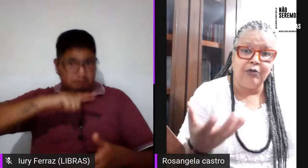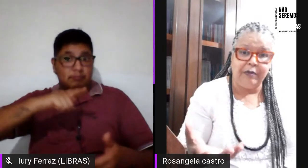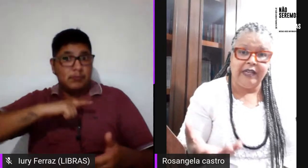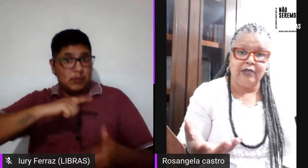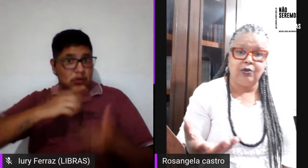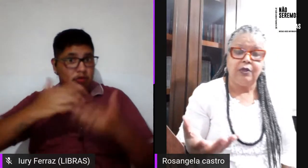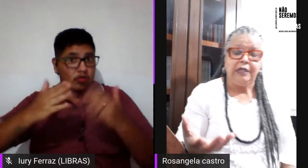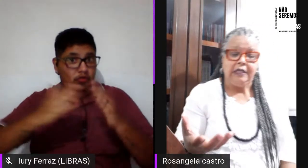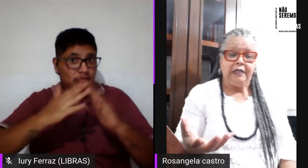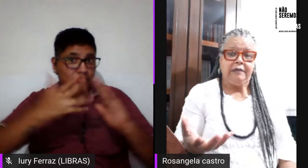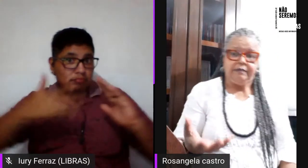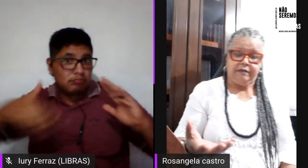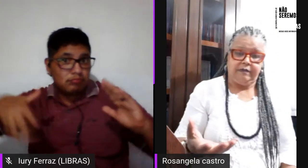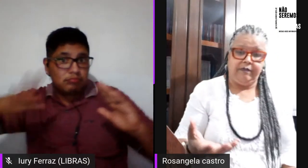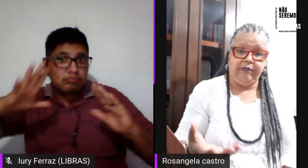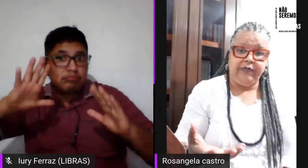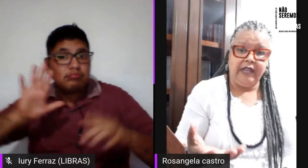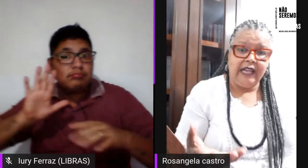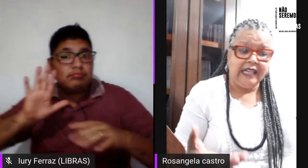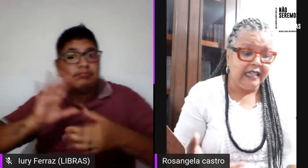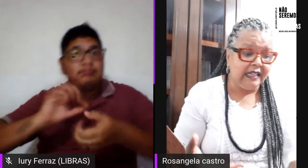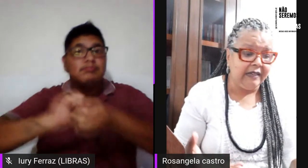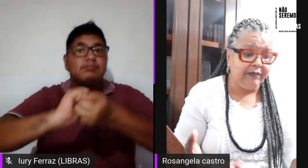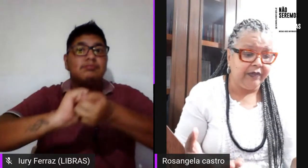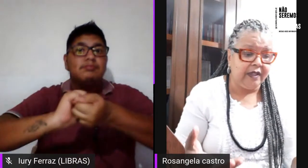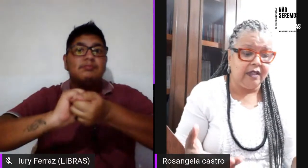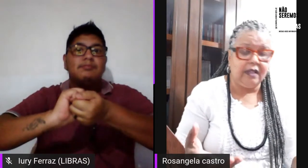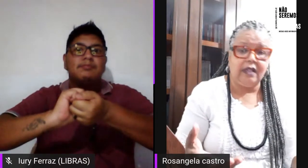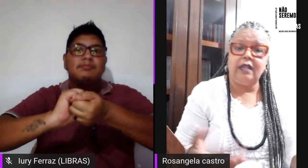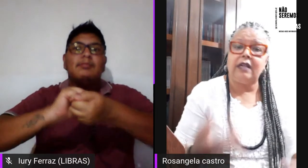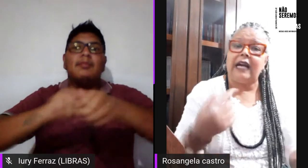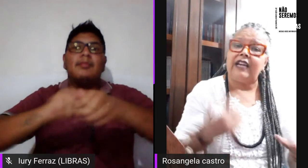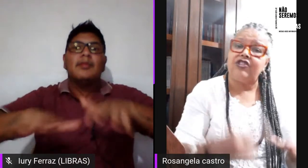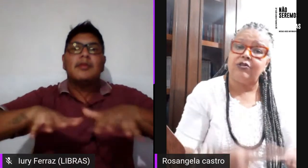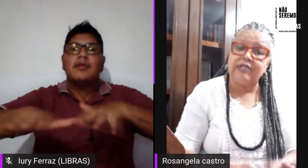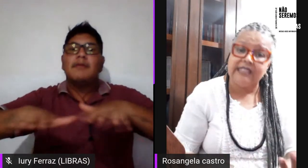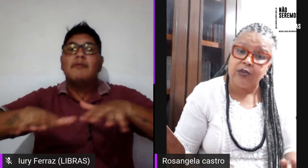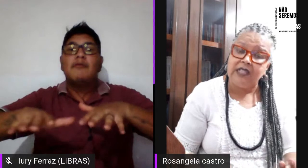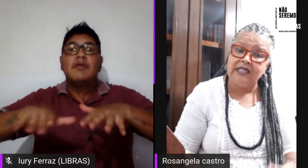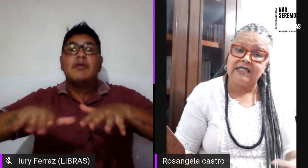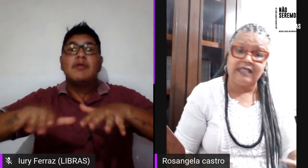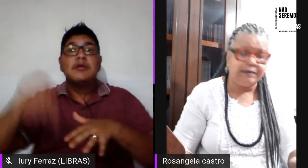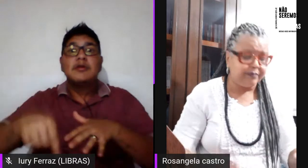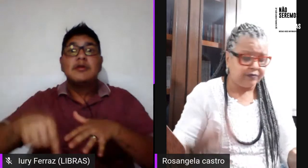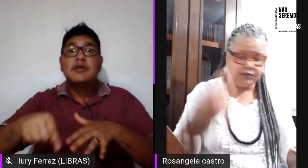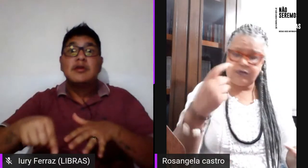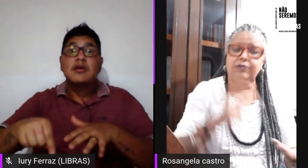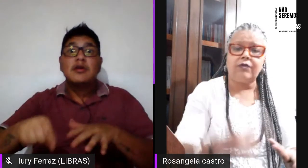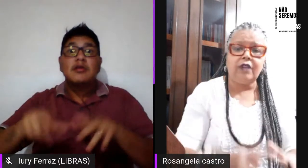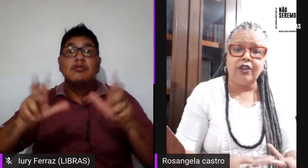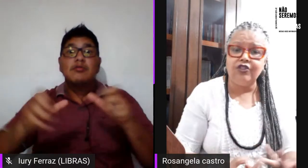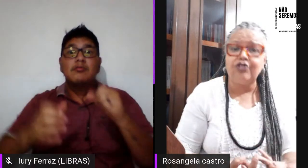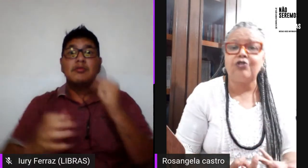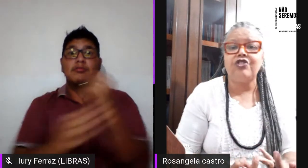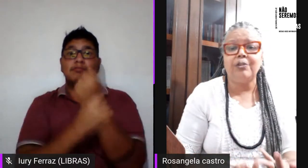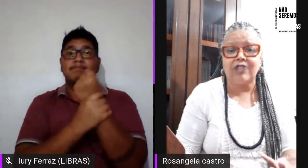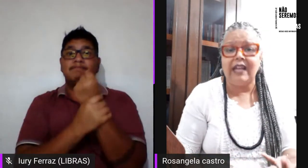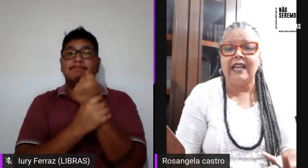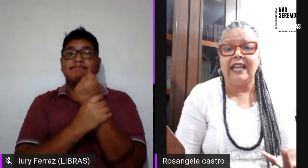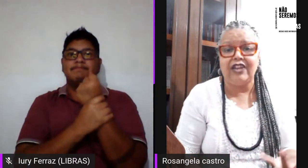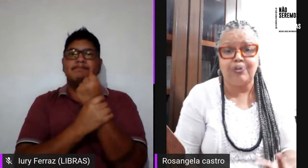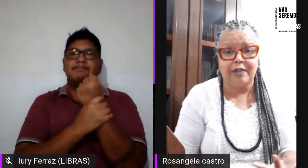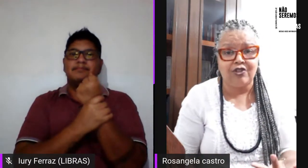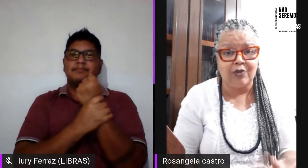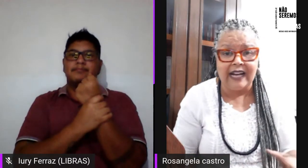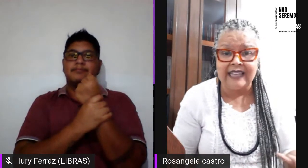ao movimento, né, e a questão de segurança, discutíamos